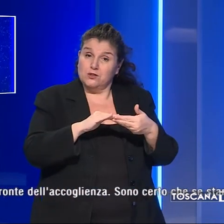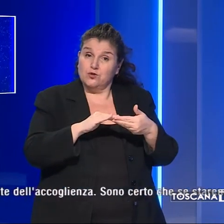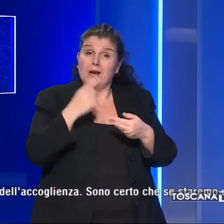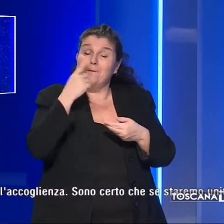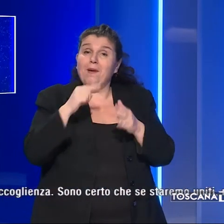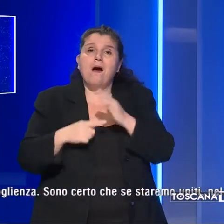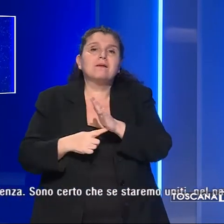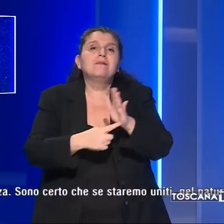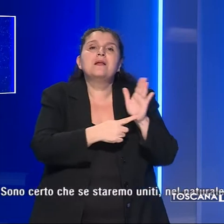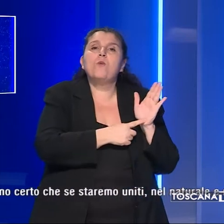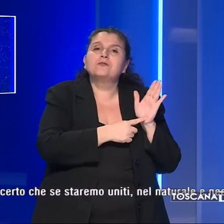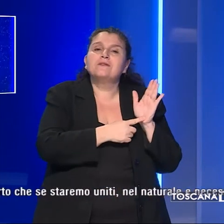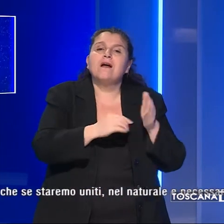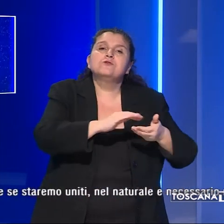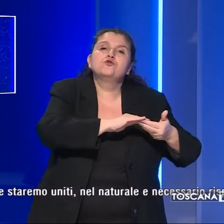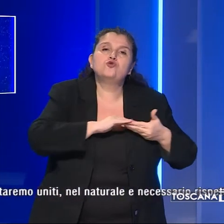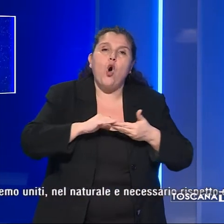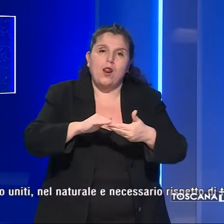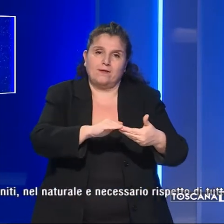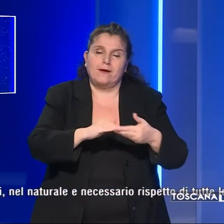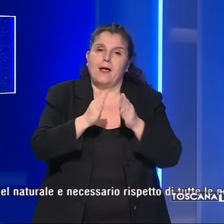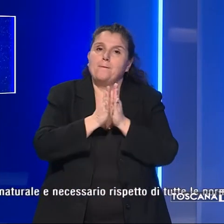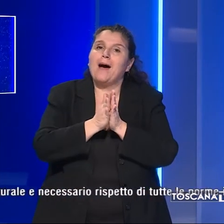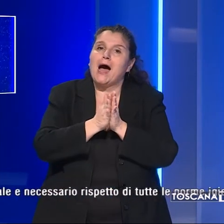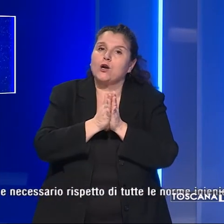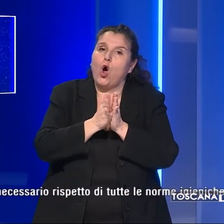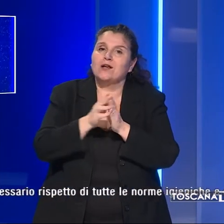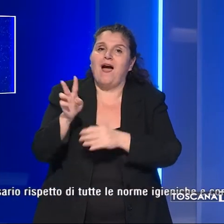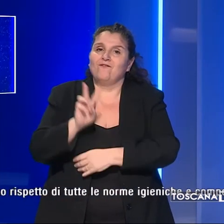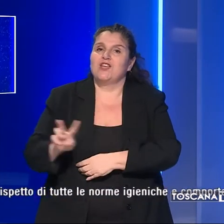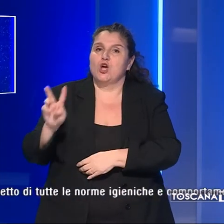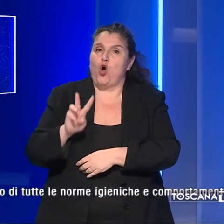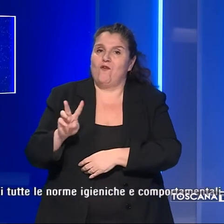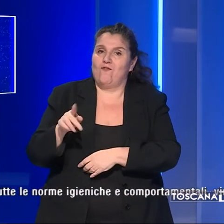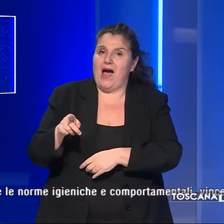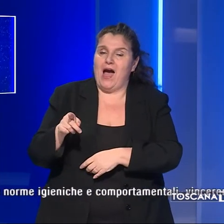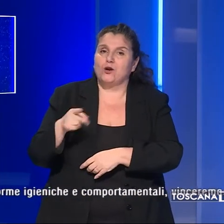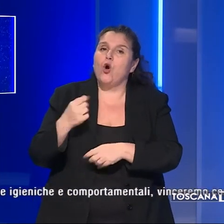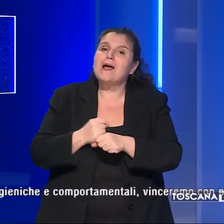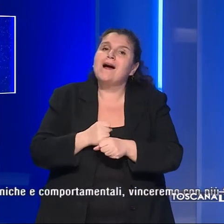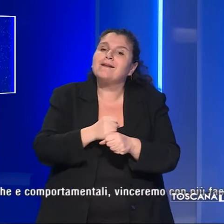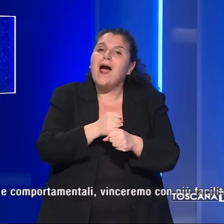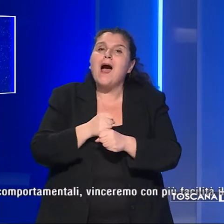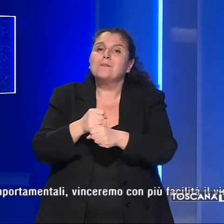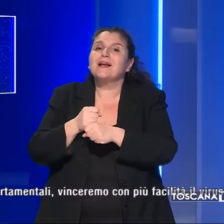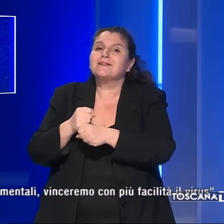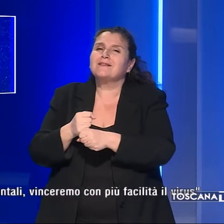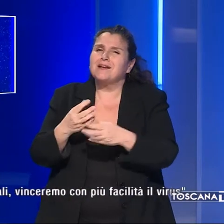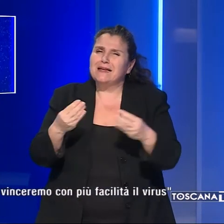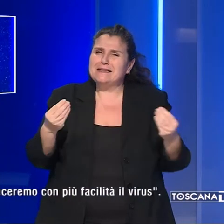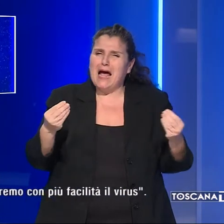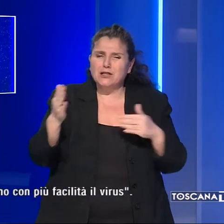dimostrare solidarietà alla parrocchia di Vicofaro in rappresentanza di tante